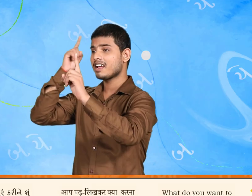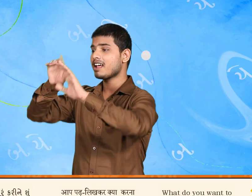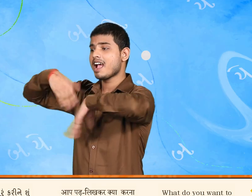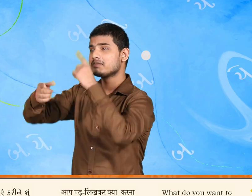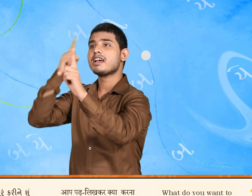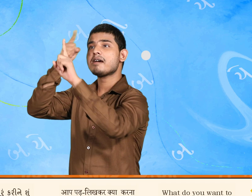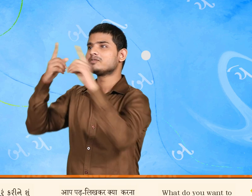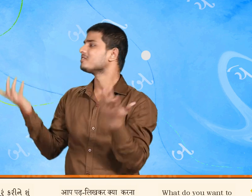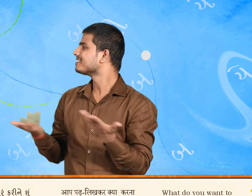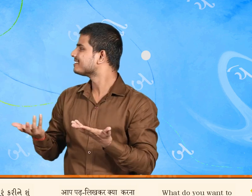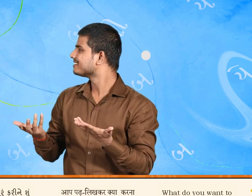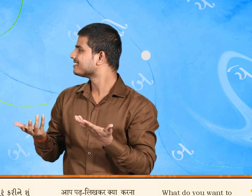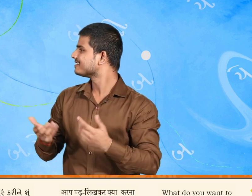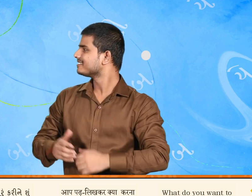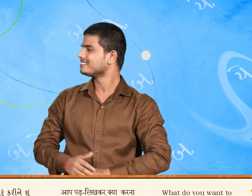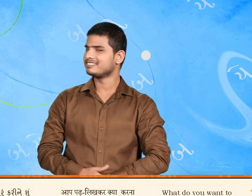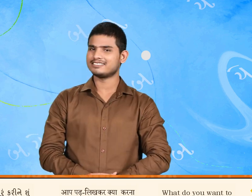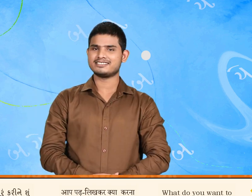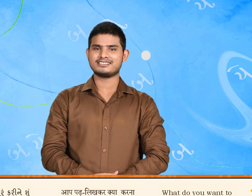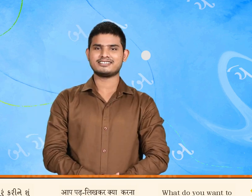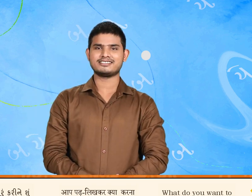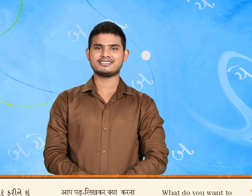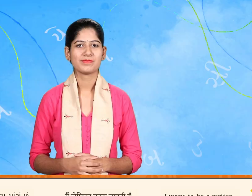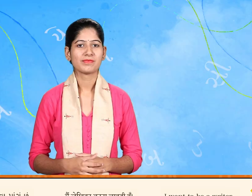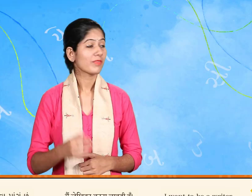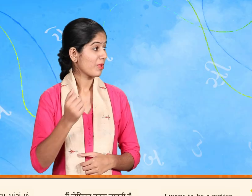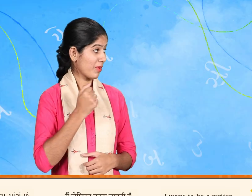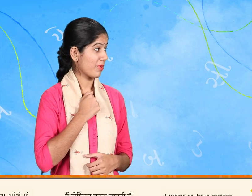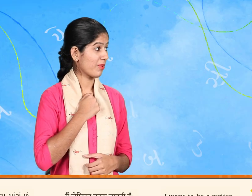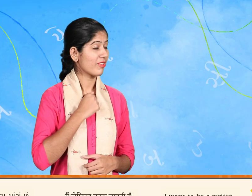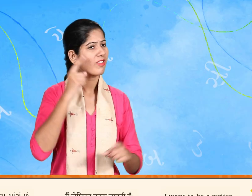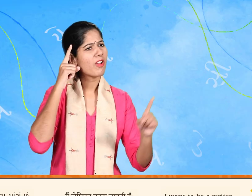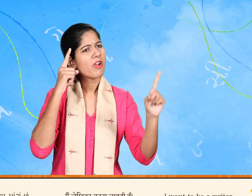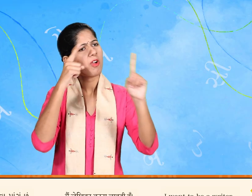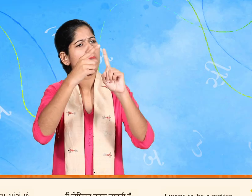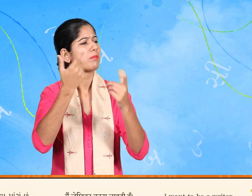શું કરવા માંગો છો હું લેખીકા બનવા માંગુ છું